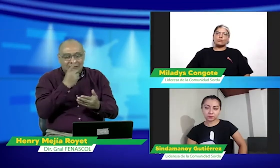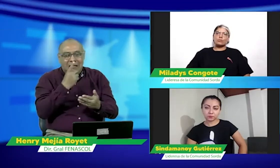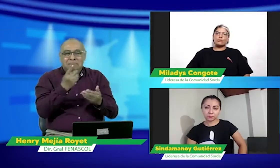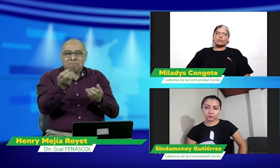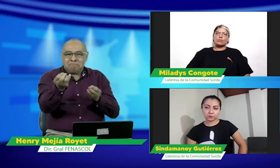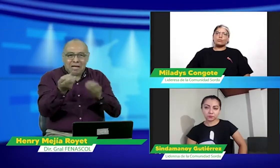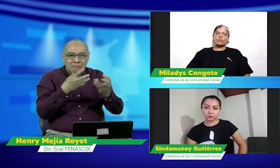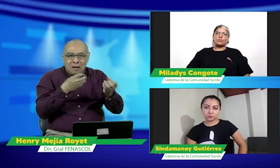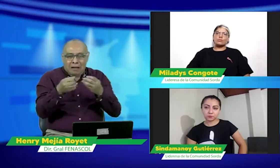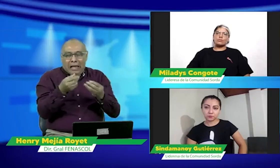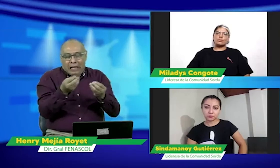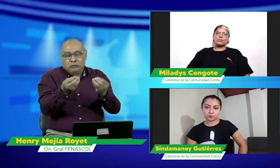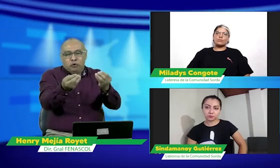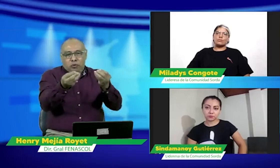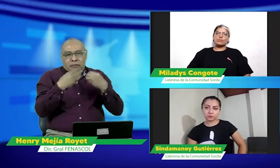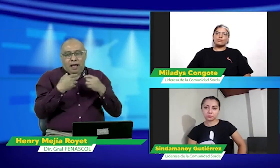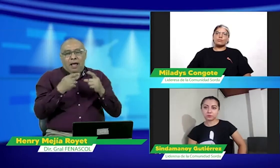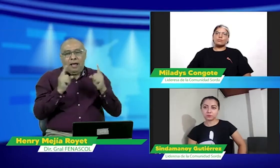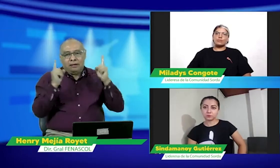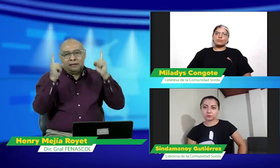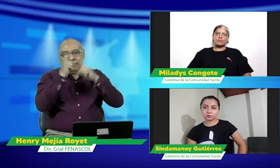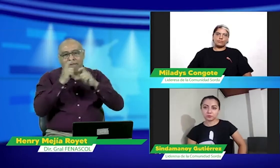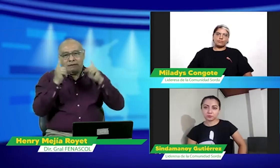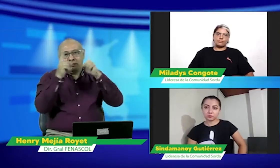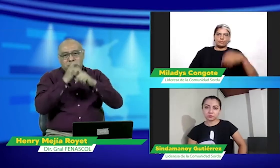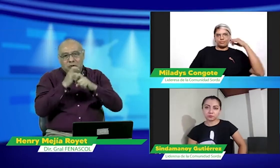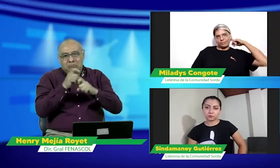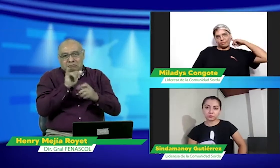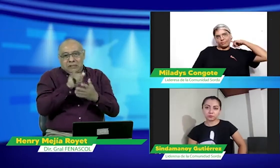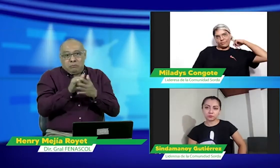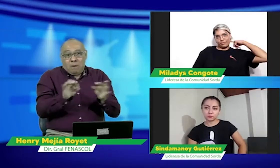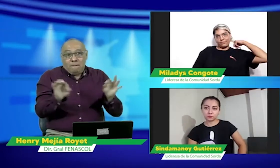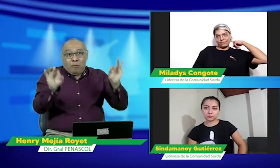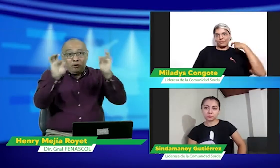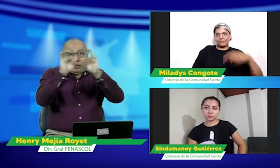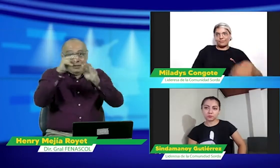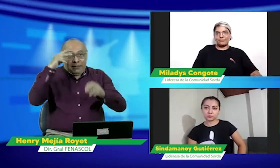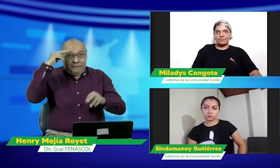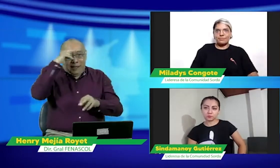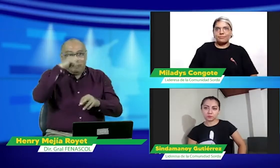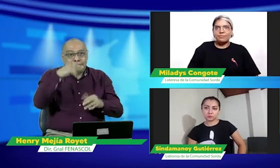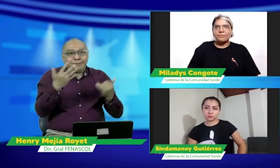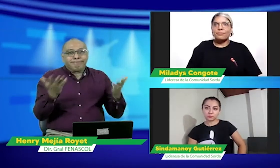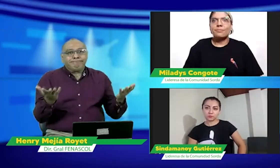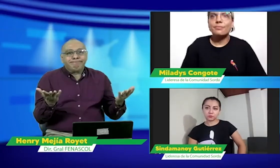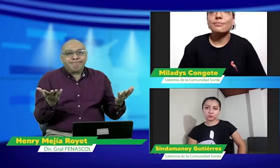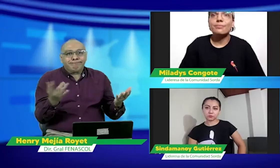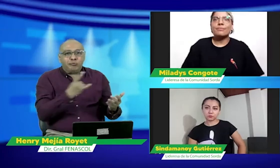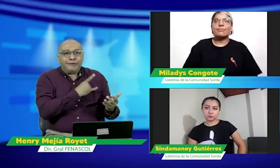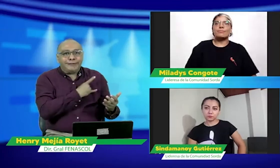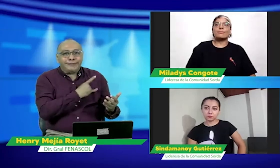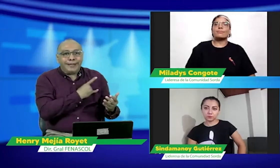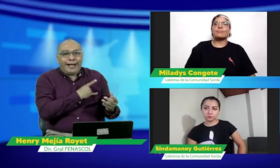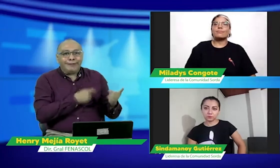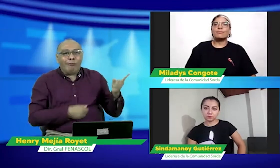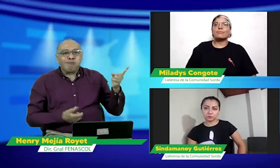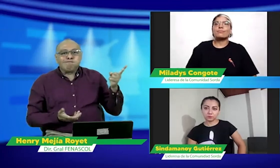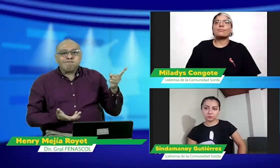Miladis a Cinda también y nos dejan ustedes también una reflexión lo que decía Miladis que